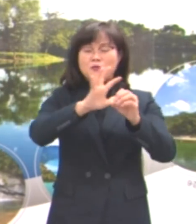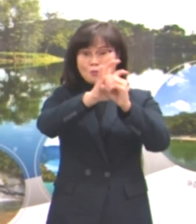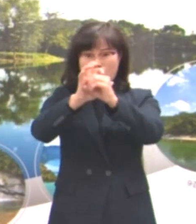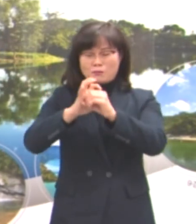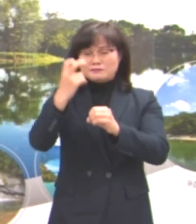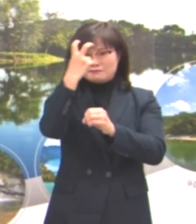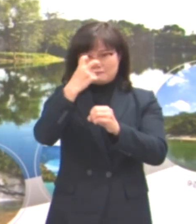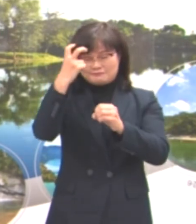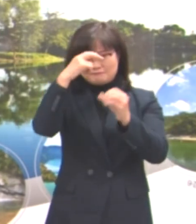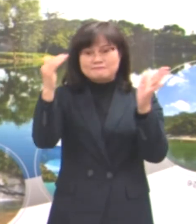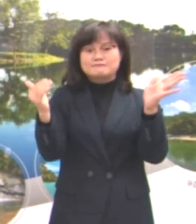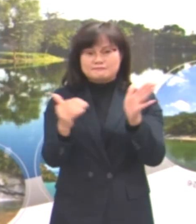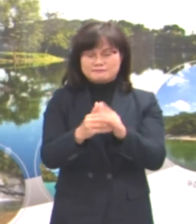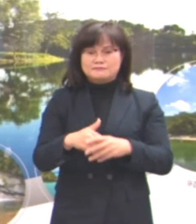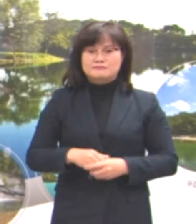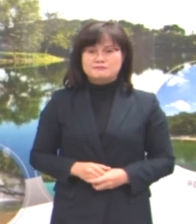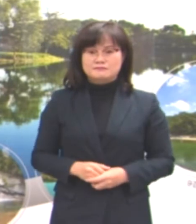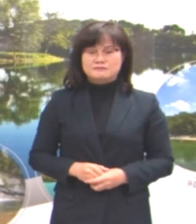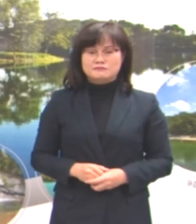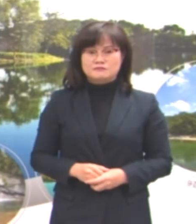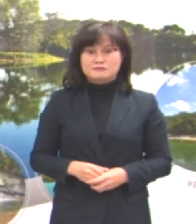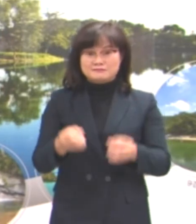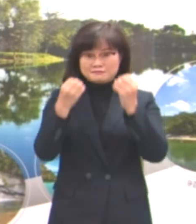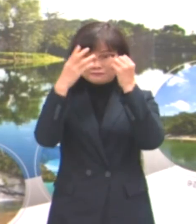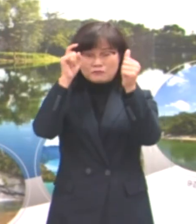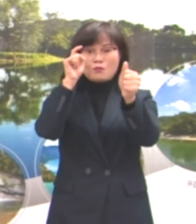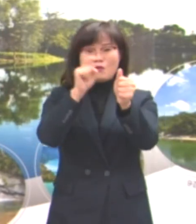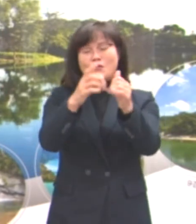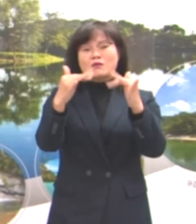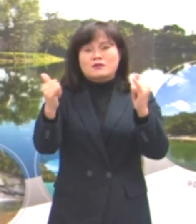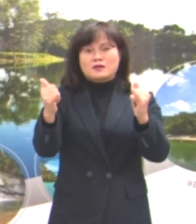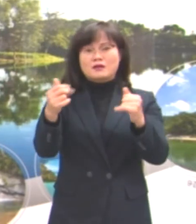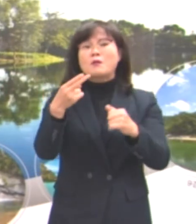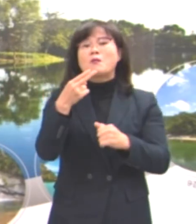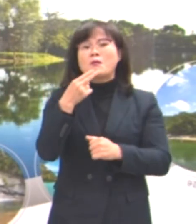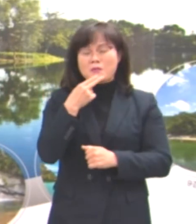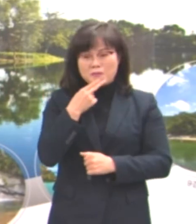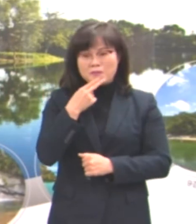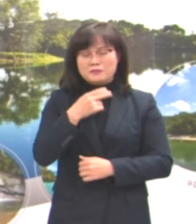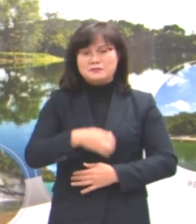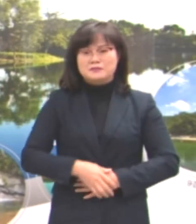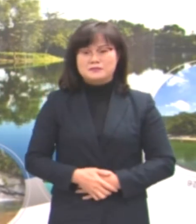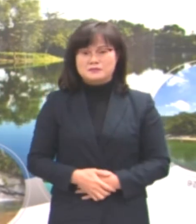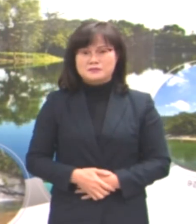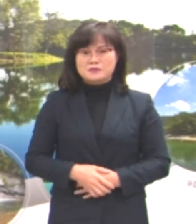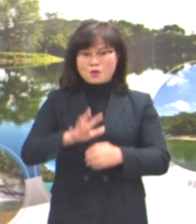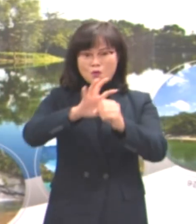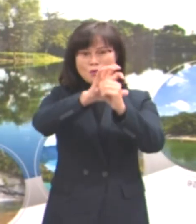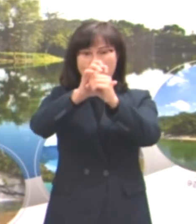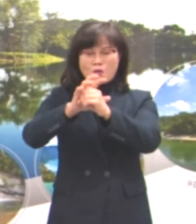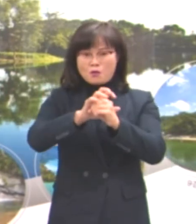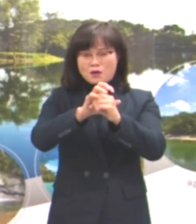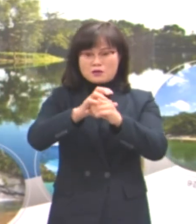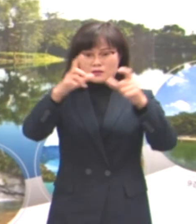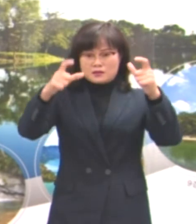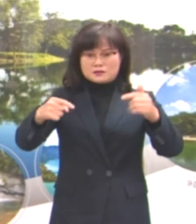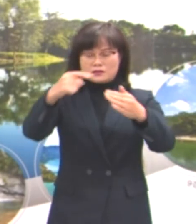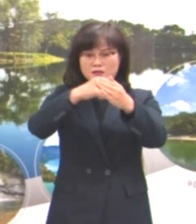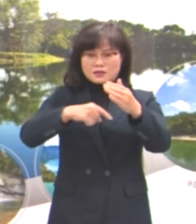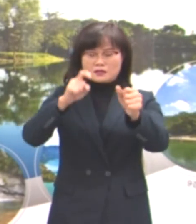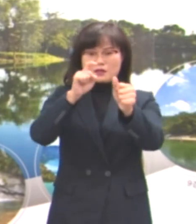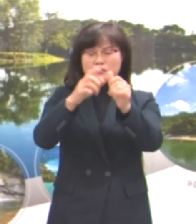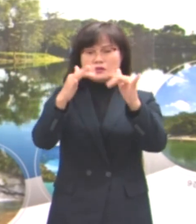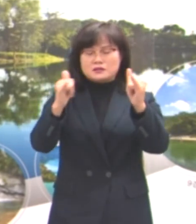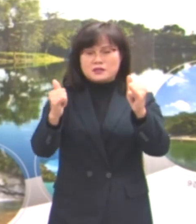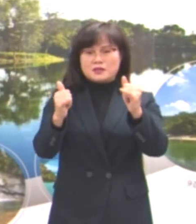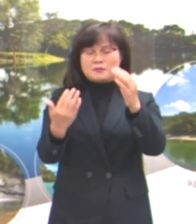실시하였습니다. 신규 확진자는 없습니다. 코로나19 지역 내 확진자가 발생한